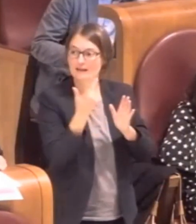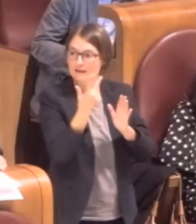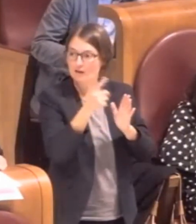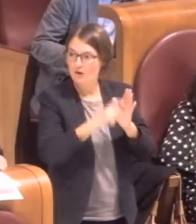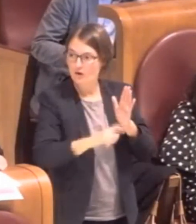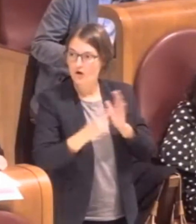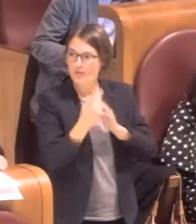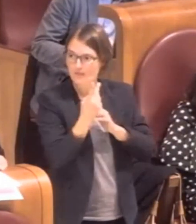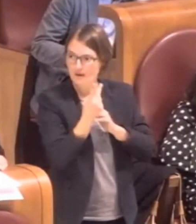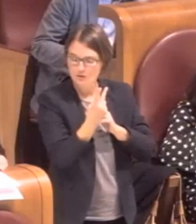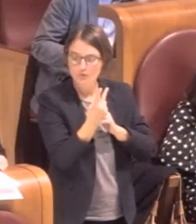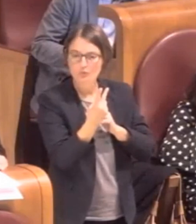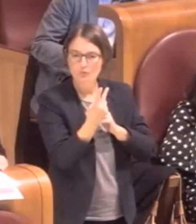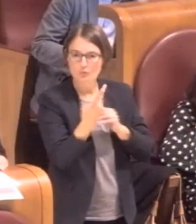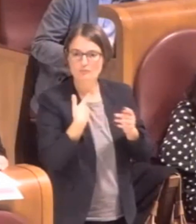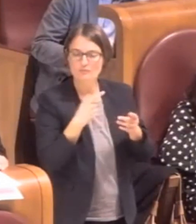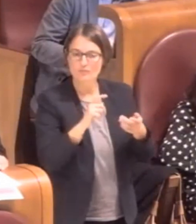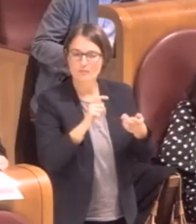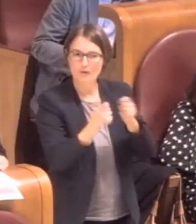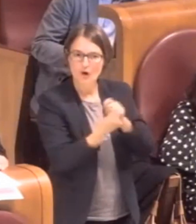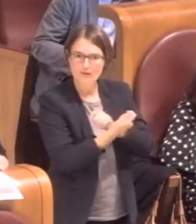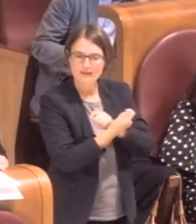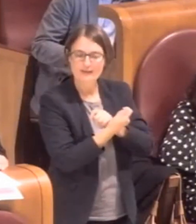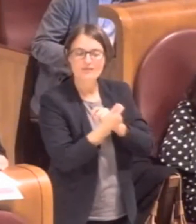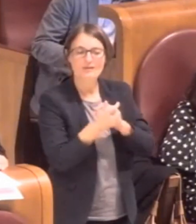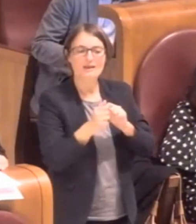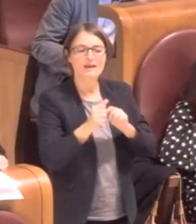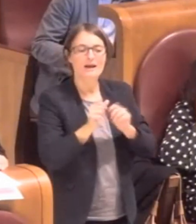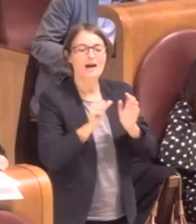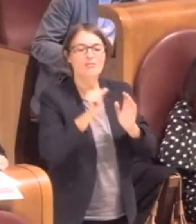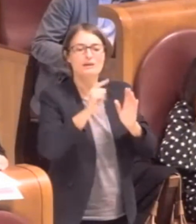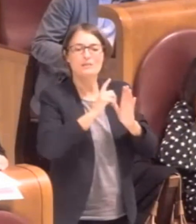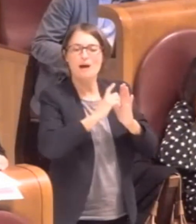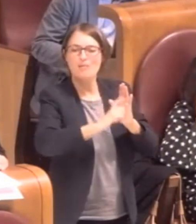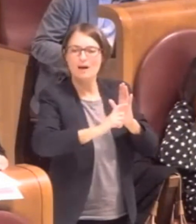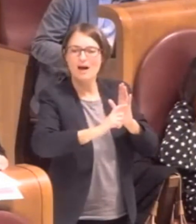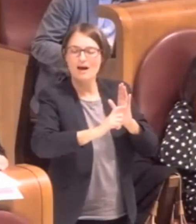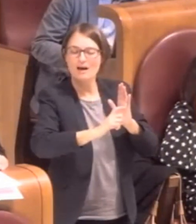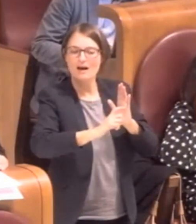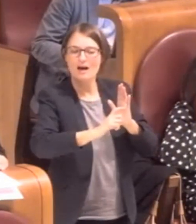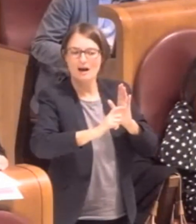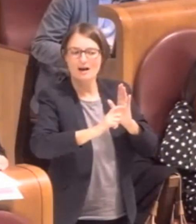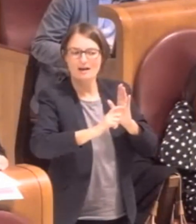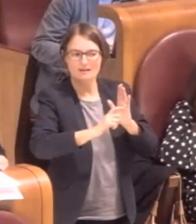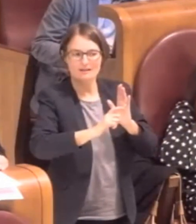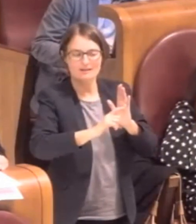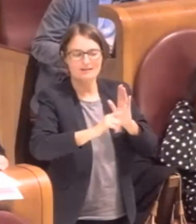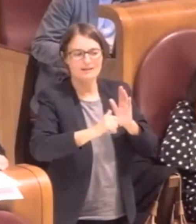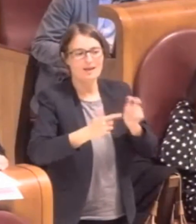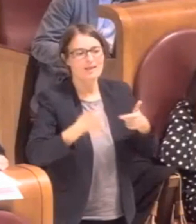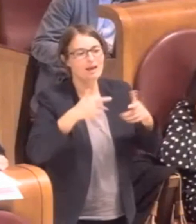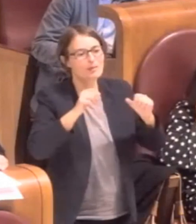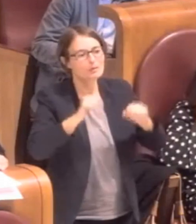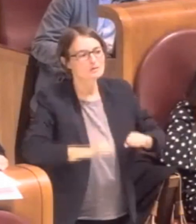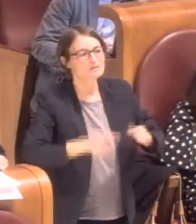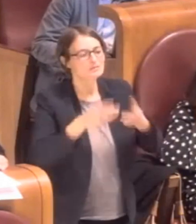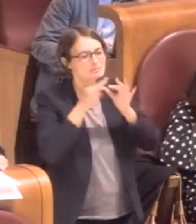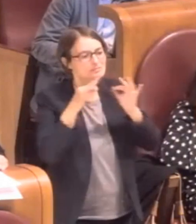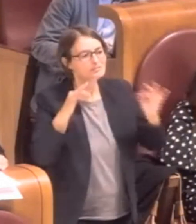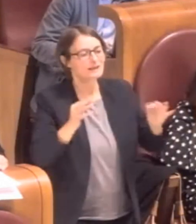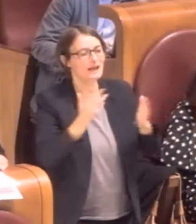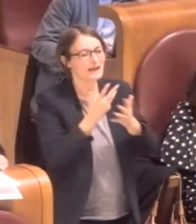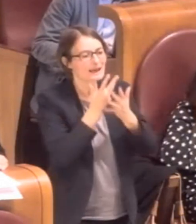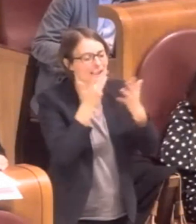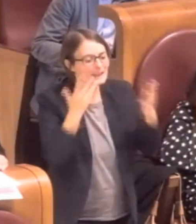modifica che nella prima parte consente di specificare in modo chiaro e netto qual è l'esclusione tra i